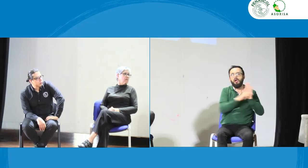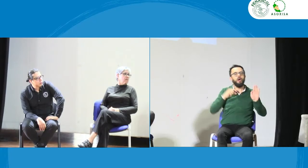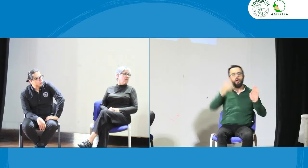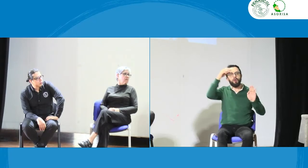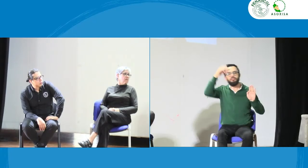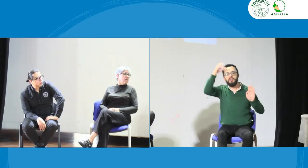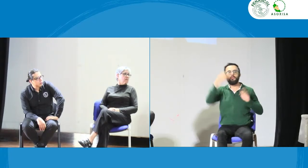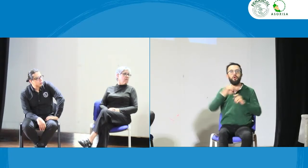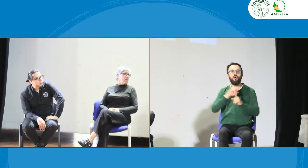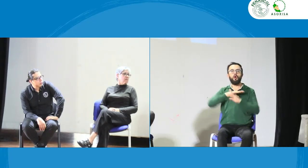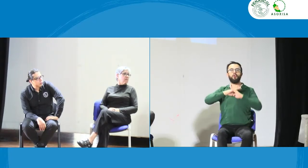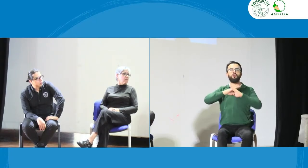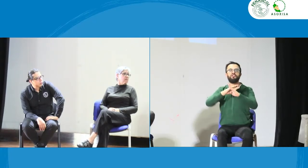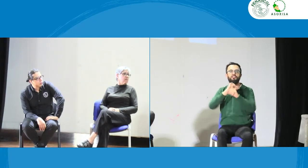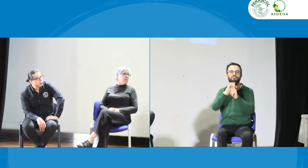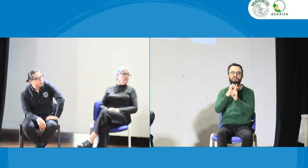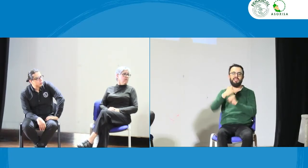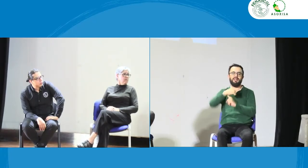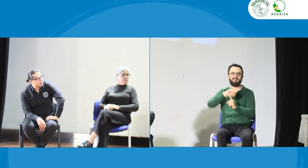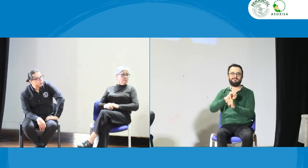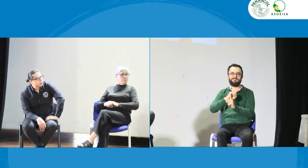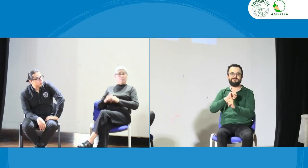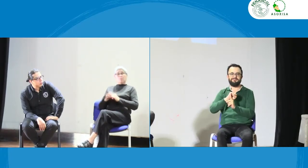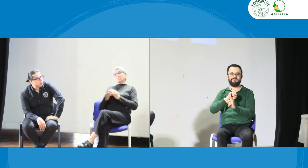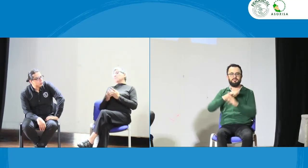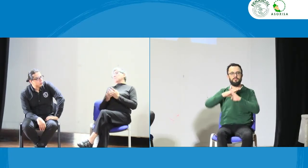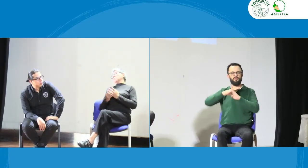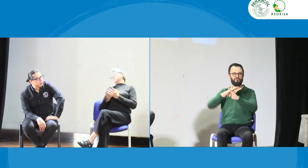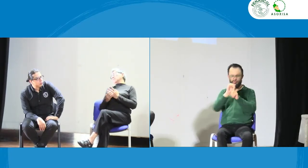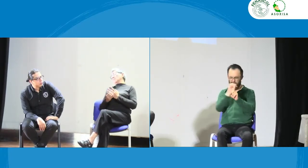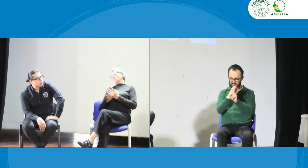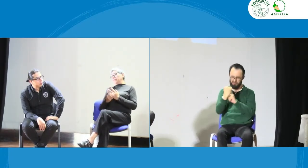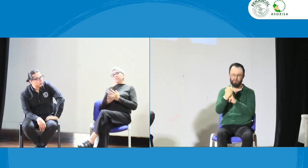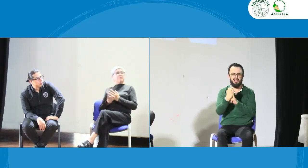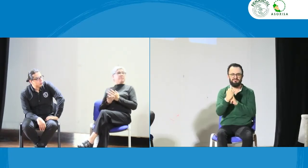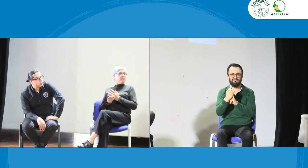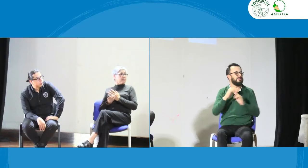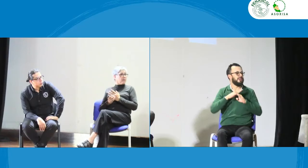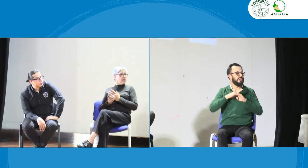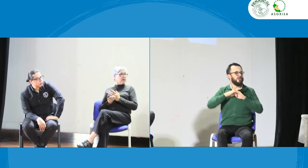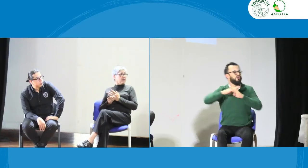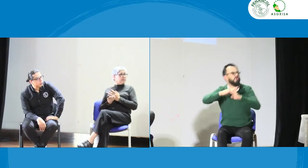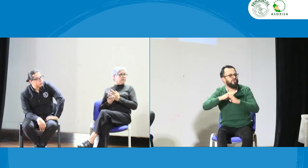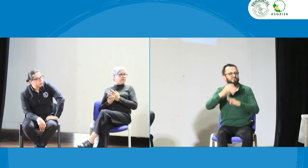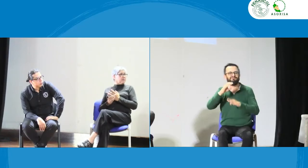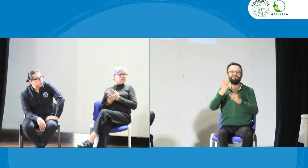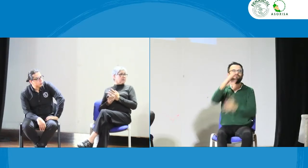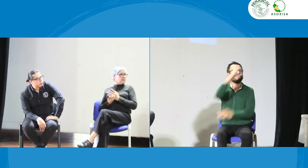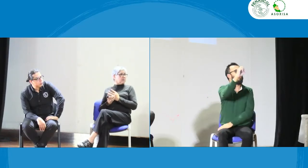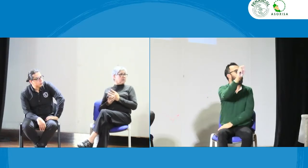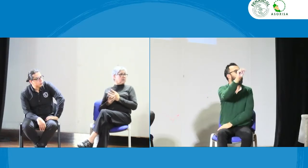bien lo dice allí ese concepto de protección social de defensa de control social